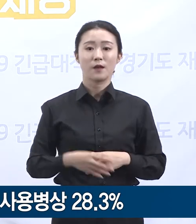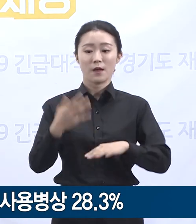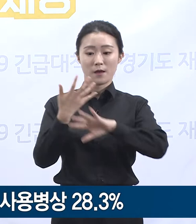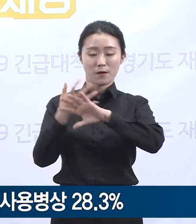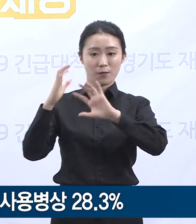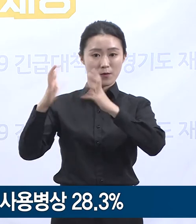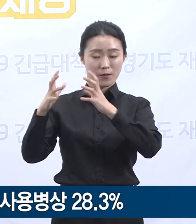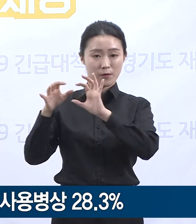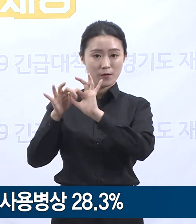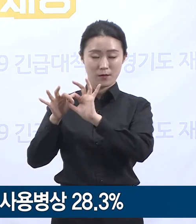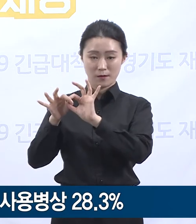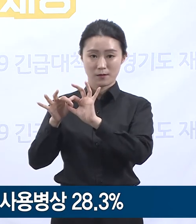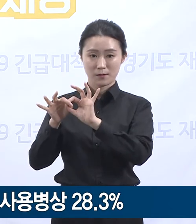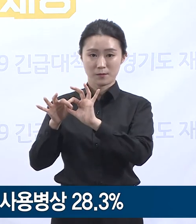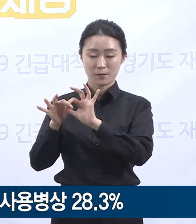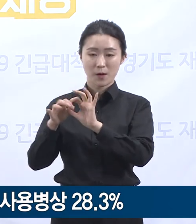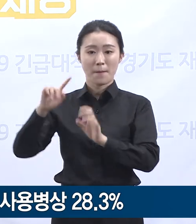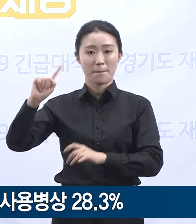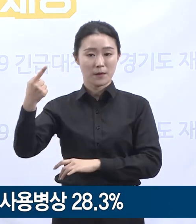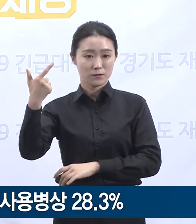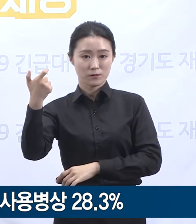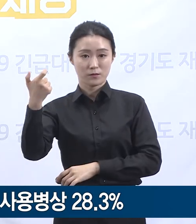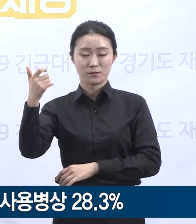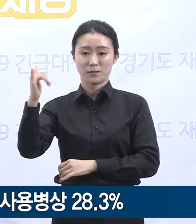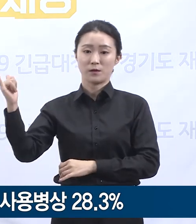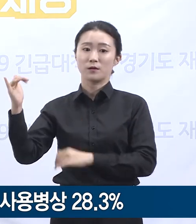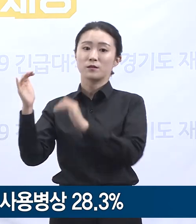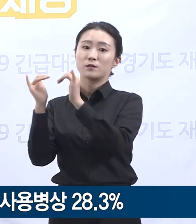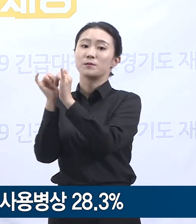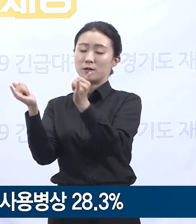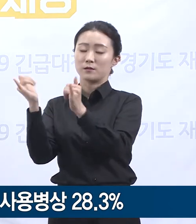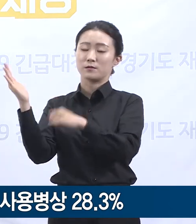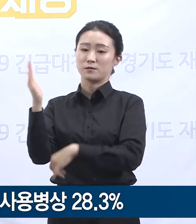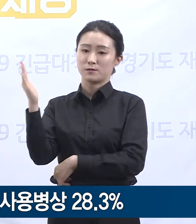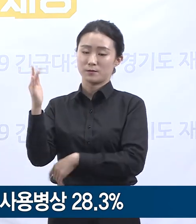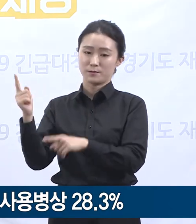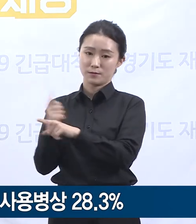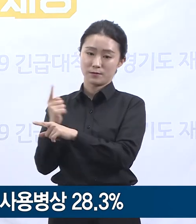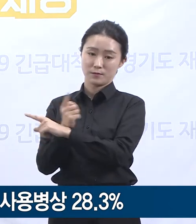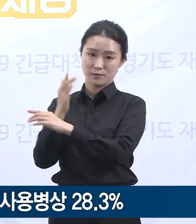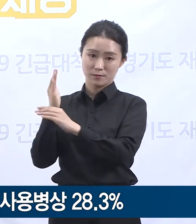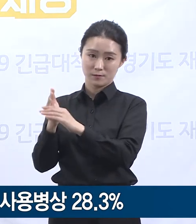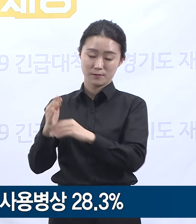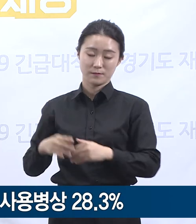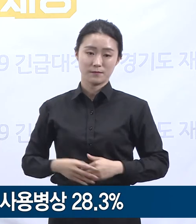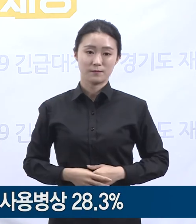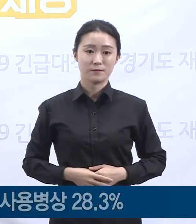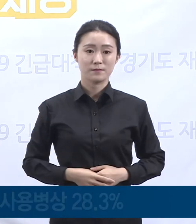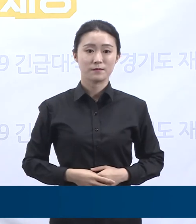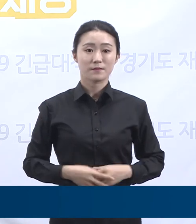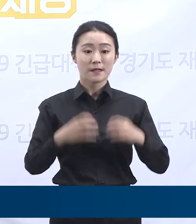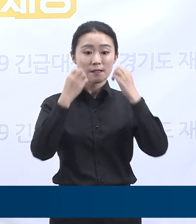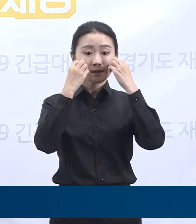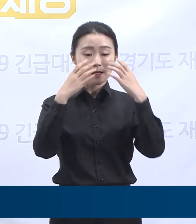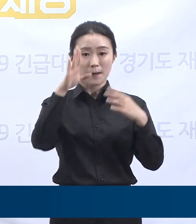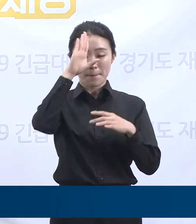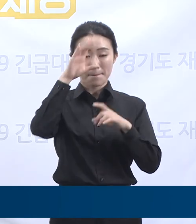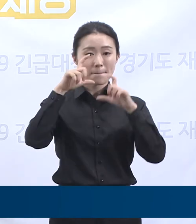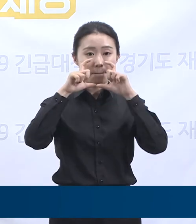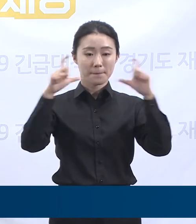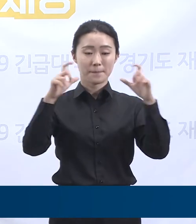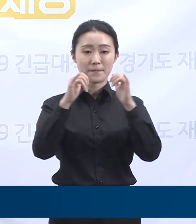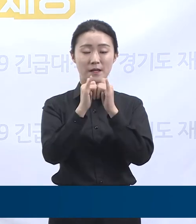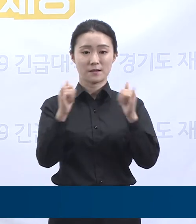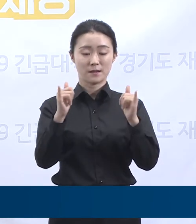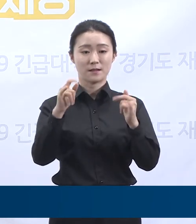생활치료센터에서 격리 생활 중입니다. 신규 확진자 현황에 대해 말씀드리겠습니다. 도내 발생한